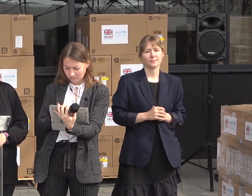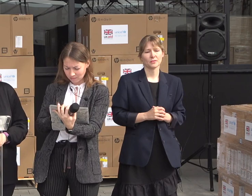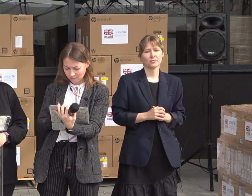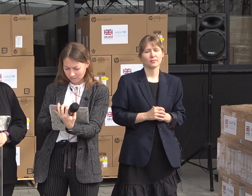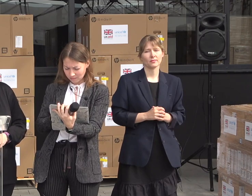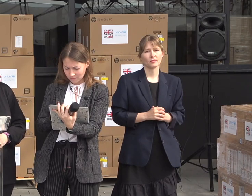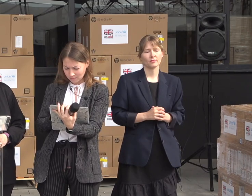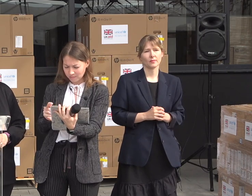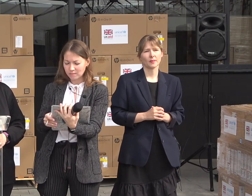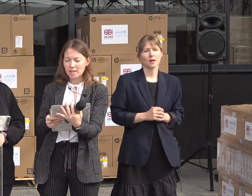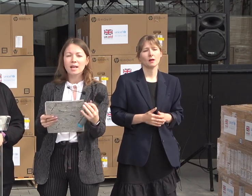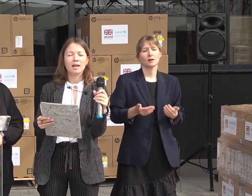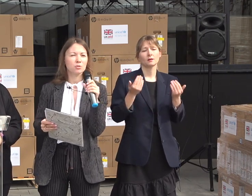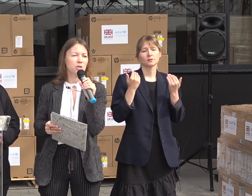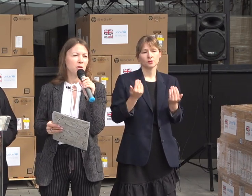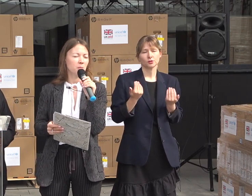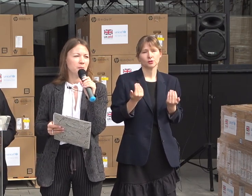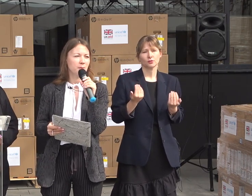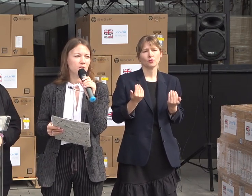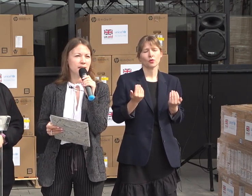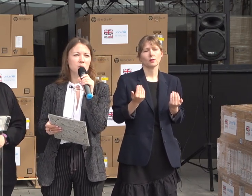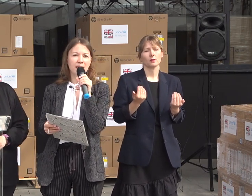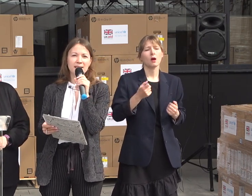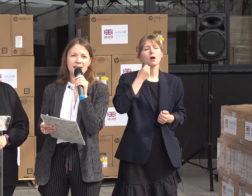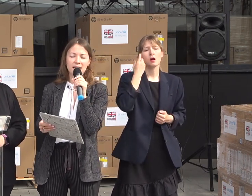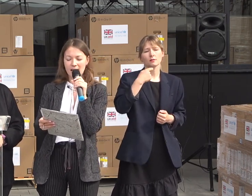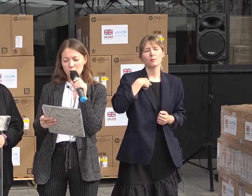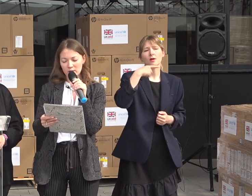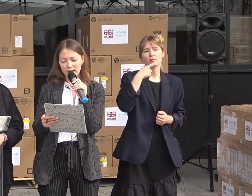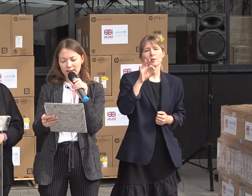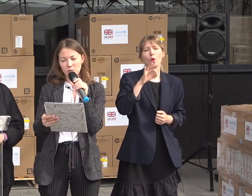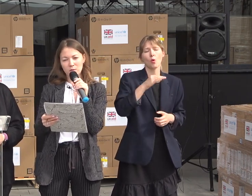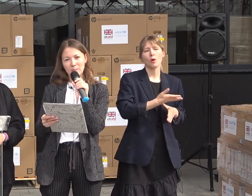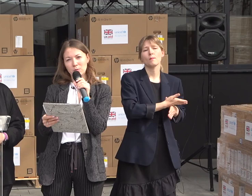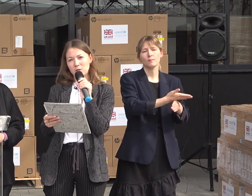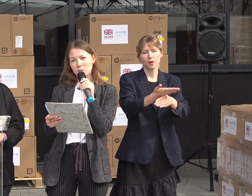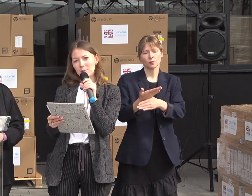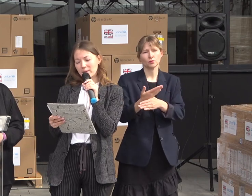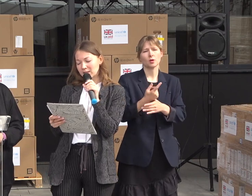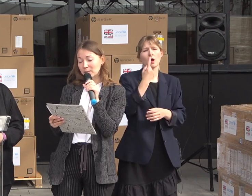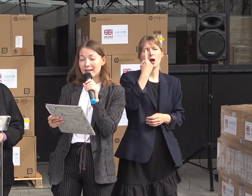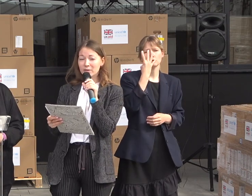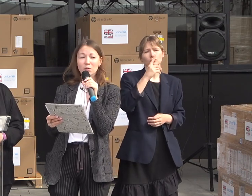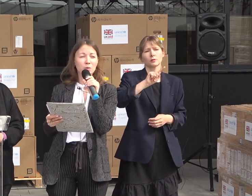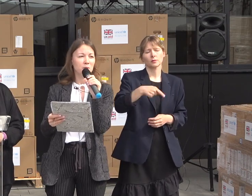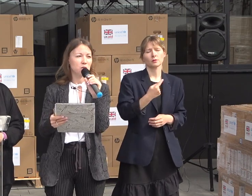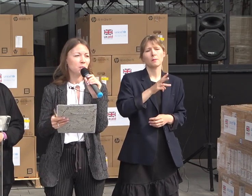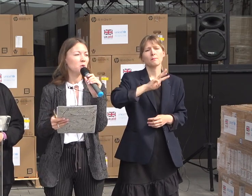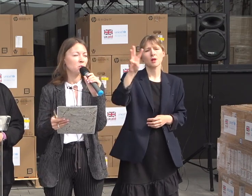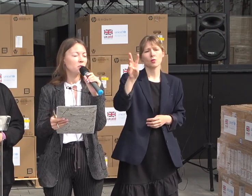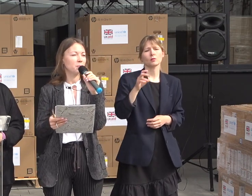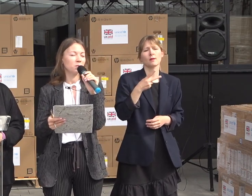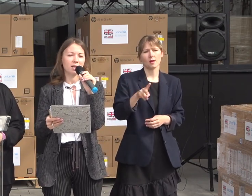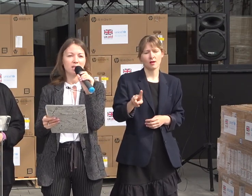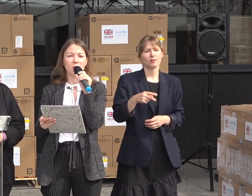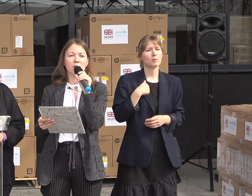about the hardware alone. atunci când noi vorbim despre această donație care are o valoare de 1.41 de milioane de dolari noi cu toți știm